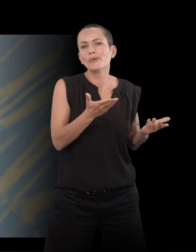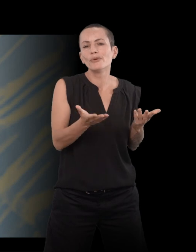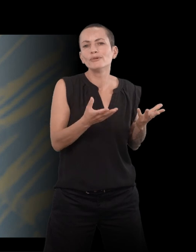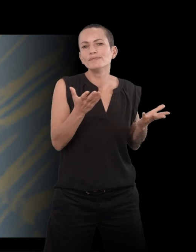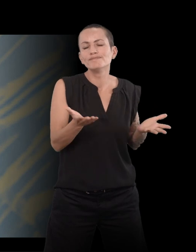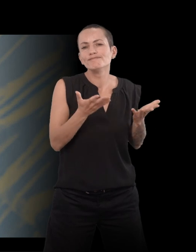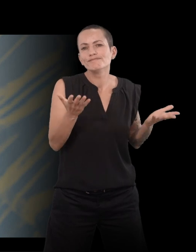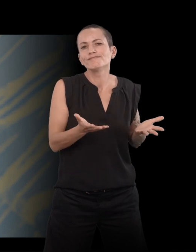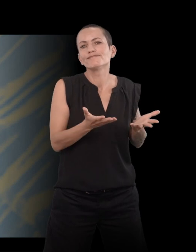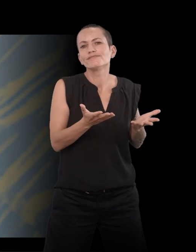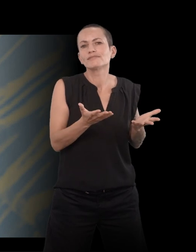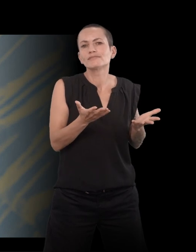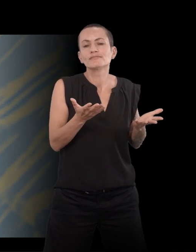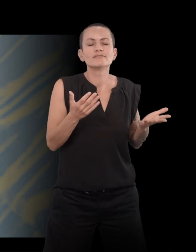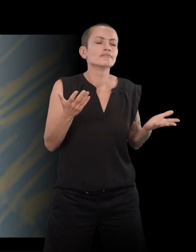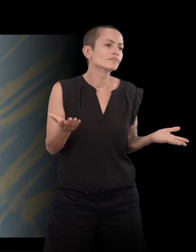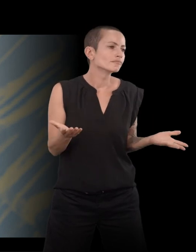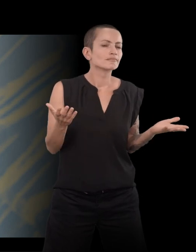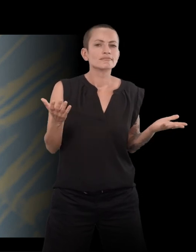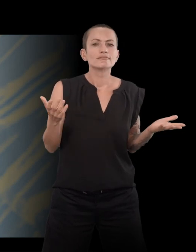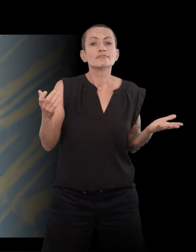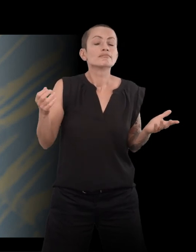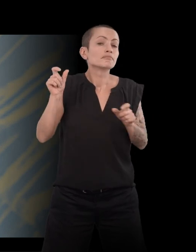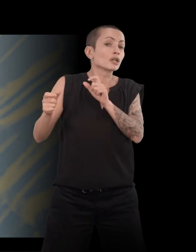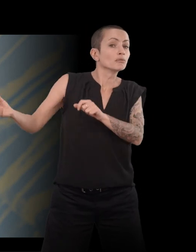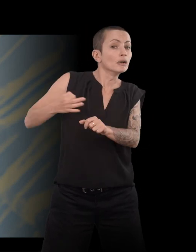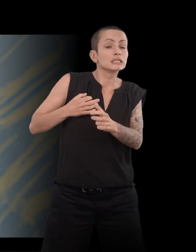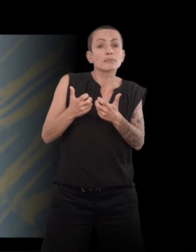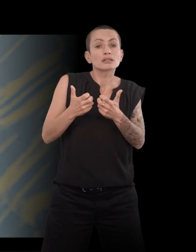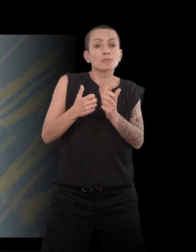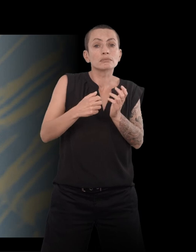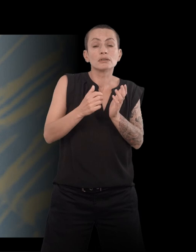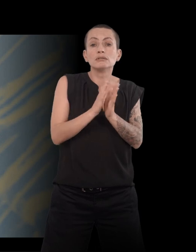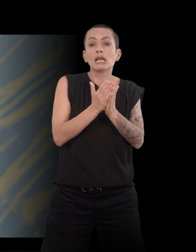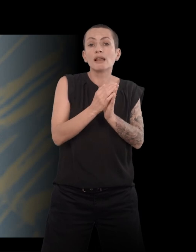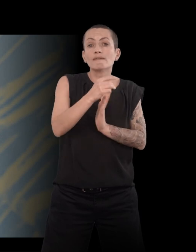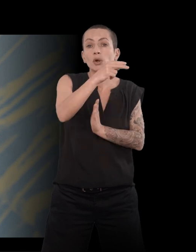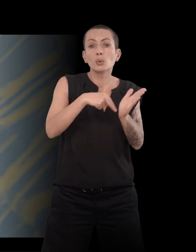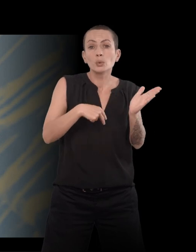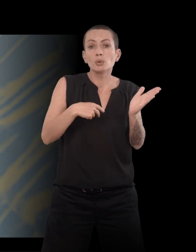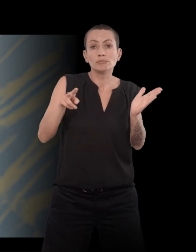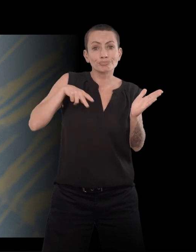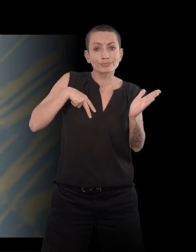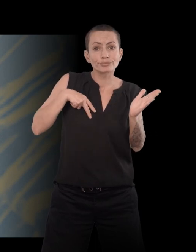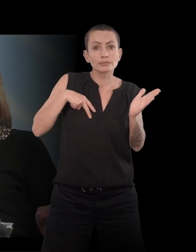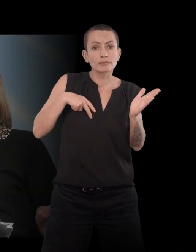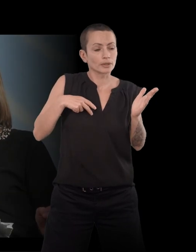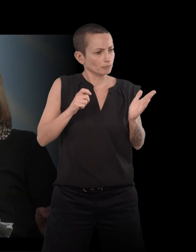Donc, on m'a dit, en lisant votre livre, la vie est sûre. Voilà. Qui c'est qui vous a dit ça ?